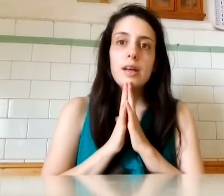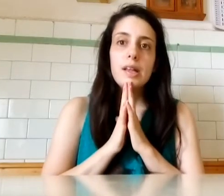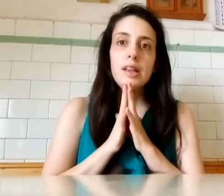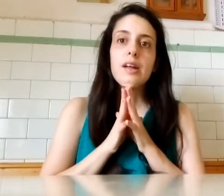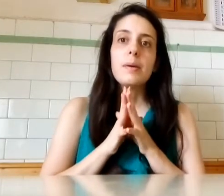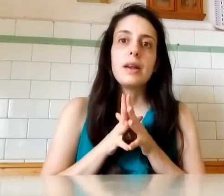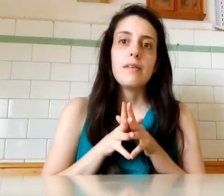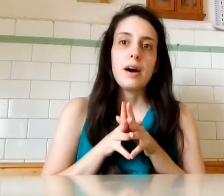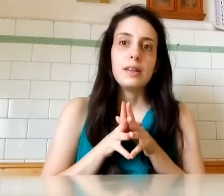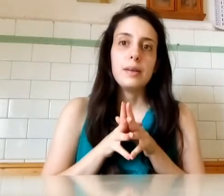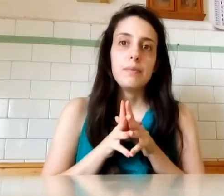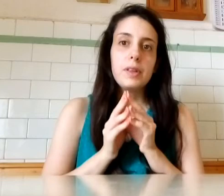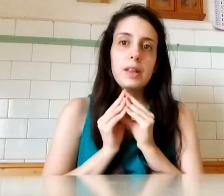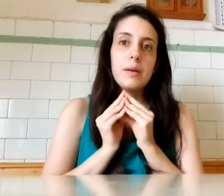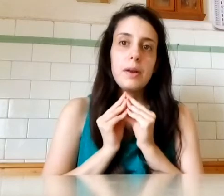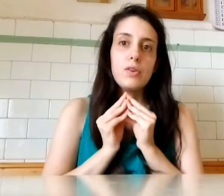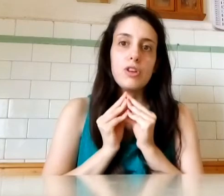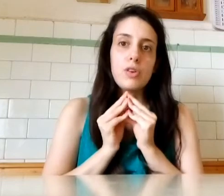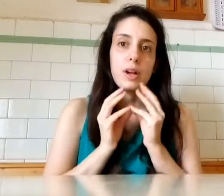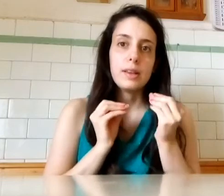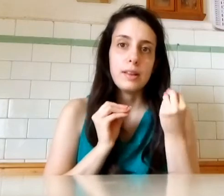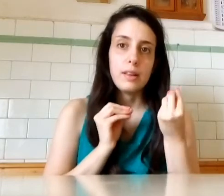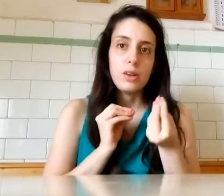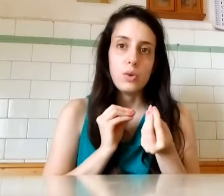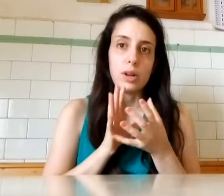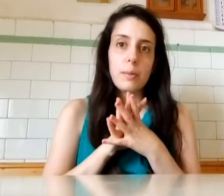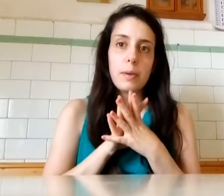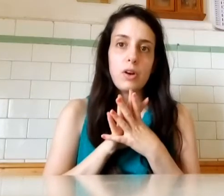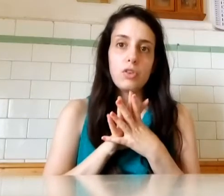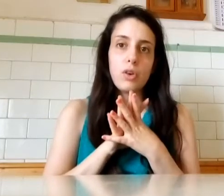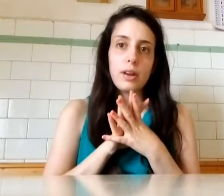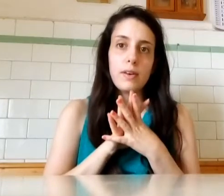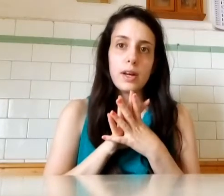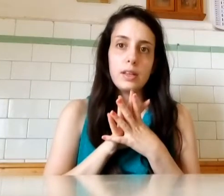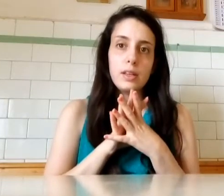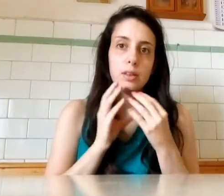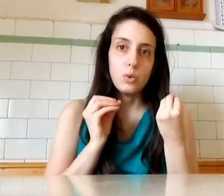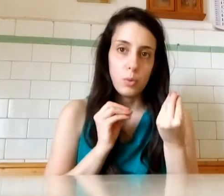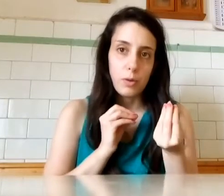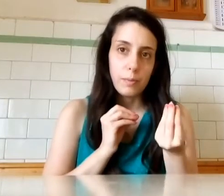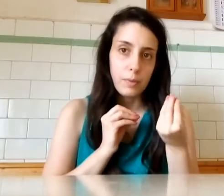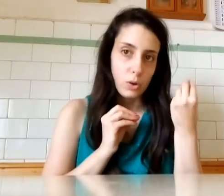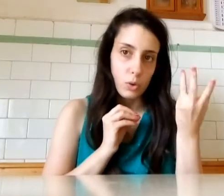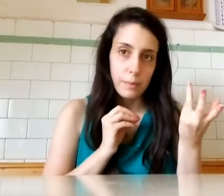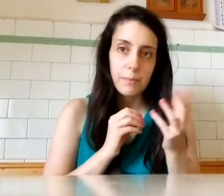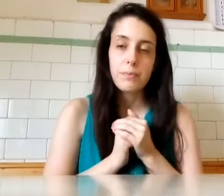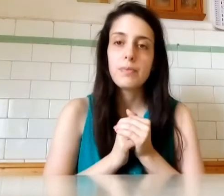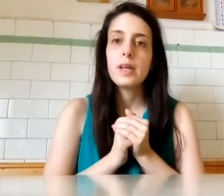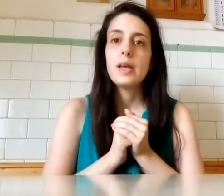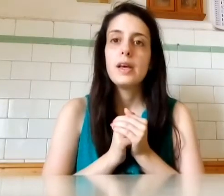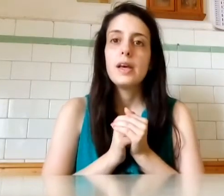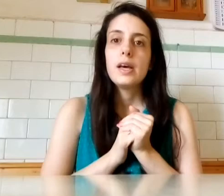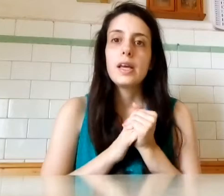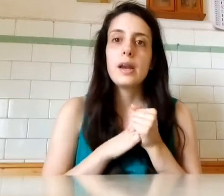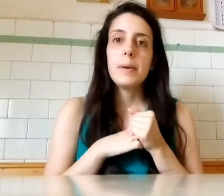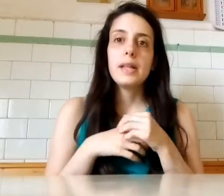Siamo arrivati Insieme a noi c'erano altri signori Che però sono arrivati dopo di noi Chiaramente